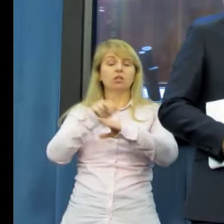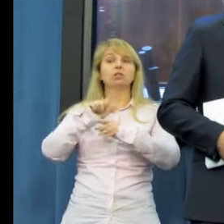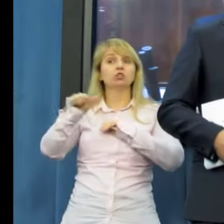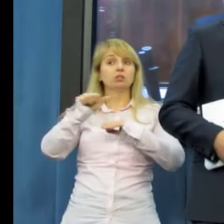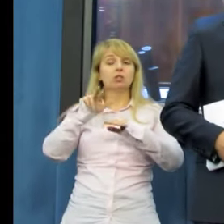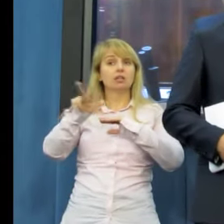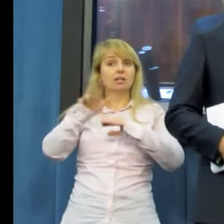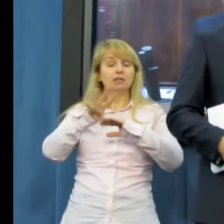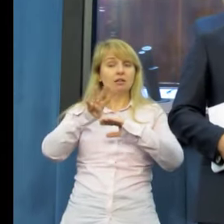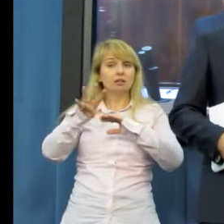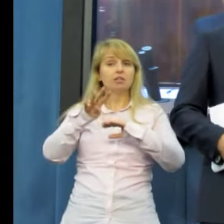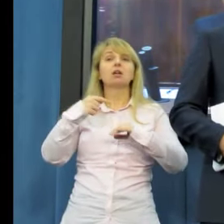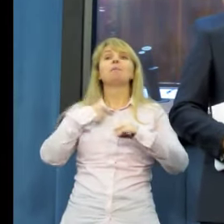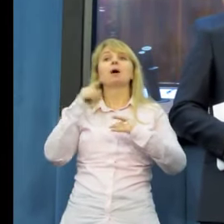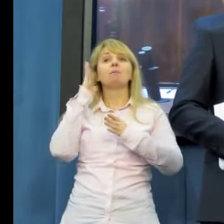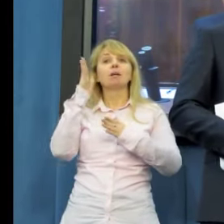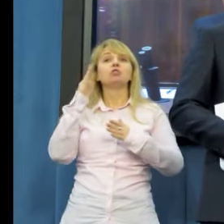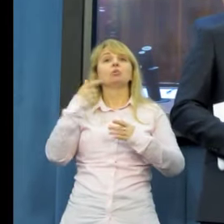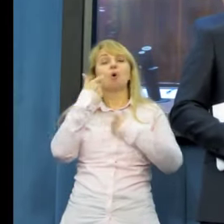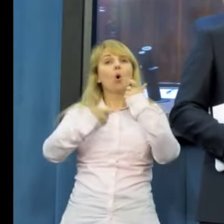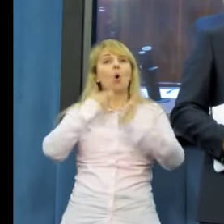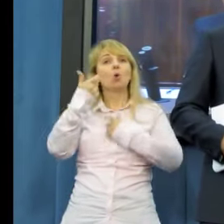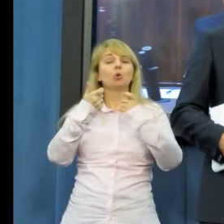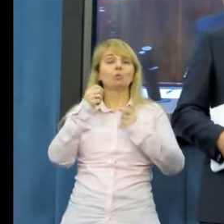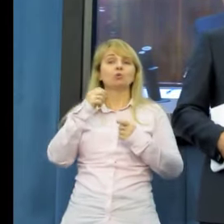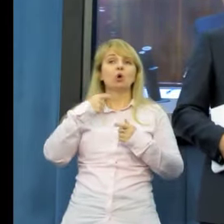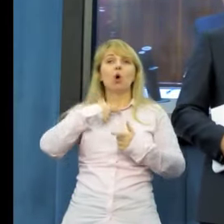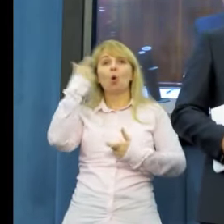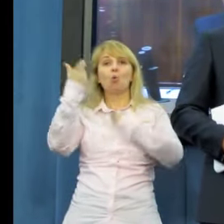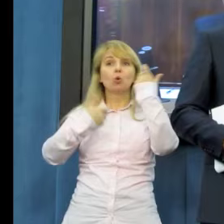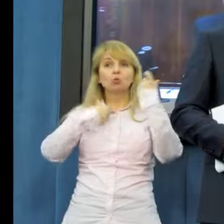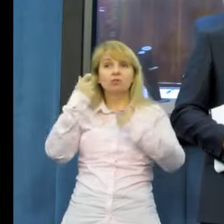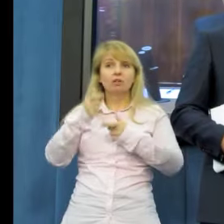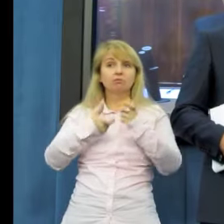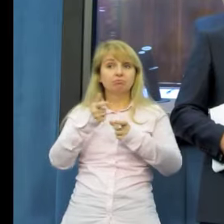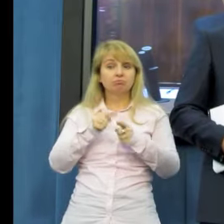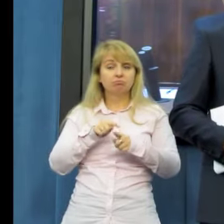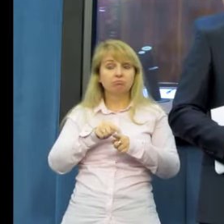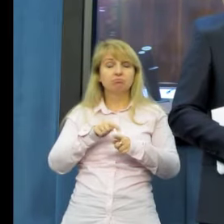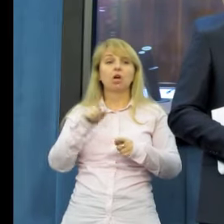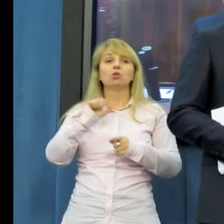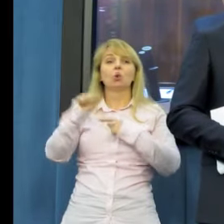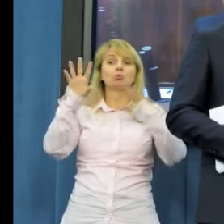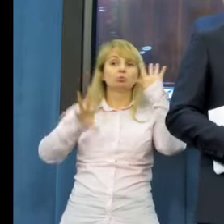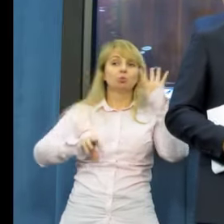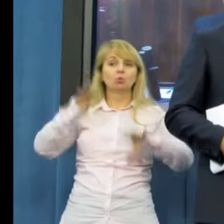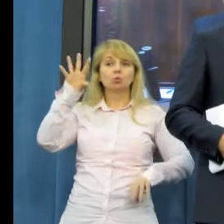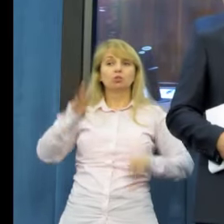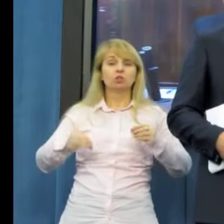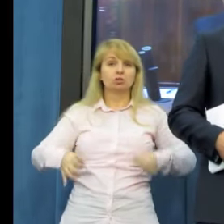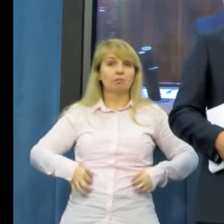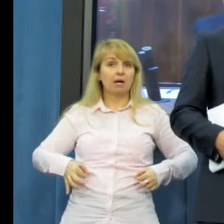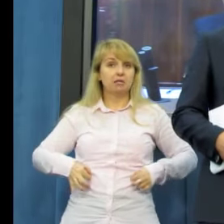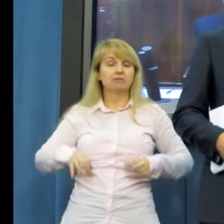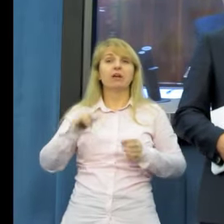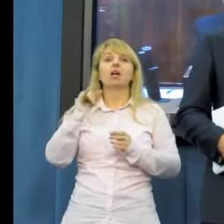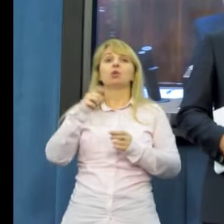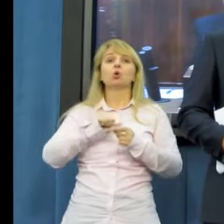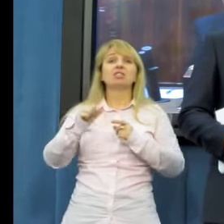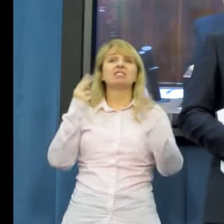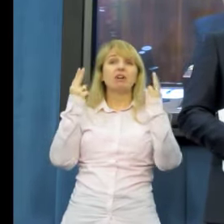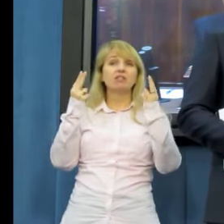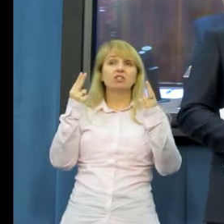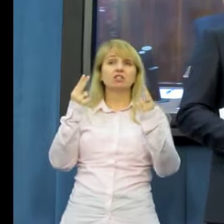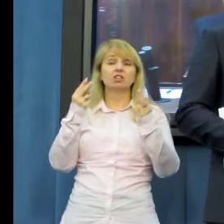14.00 mamy rozpocząć głosowanie poprawek do budżetu państwa, najważniejszego dokumentu dla nas